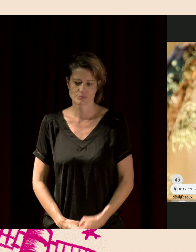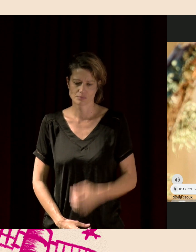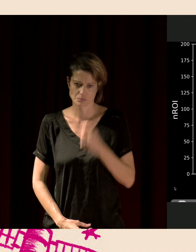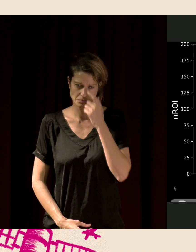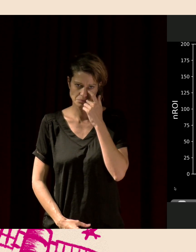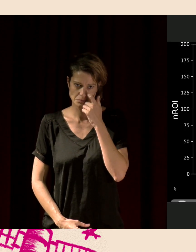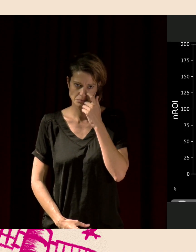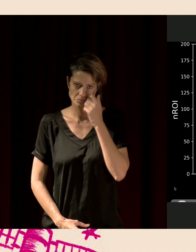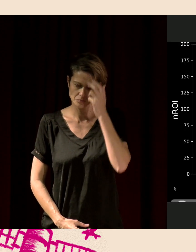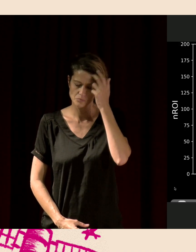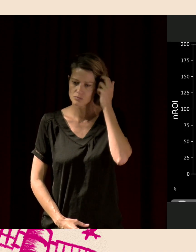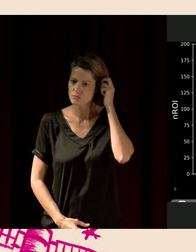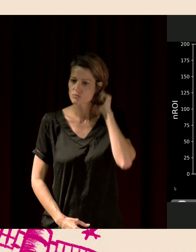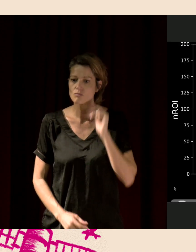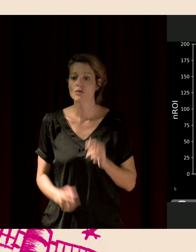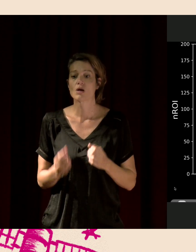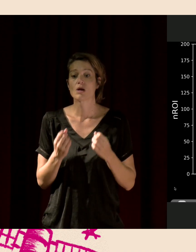Les oiseaux chantent essentiellement le matin.